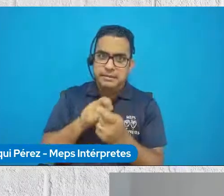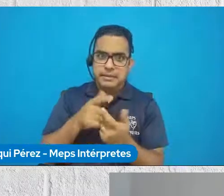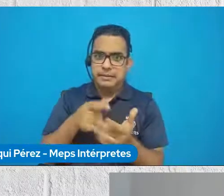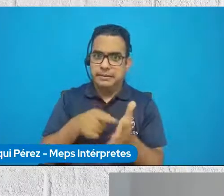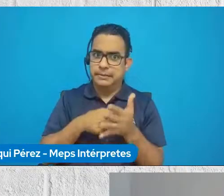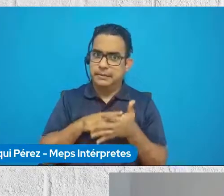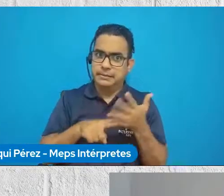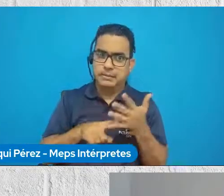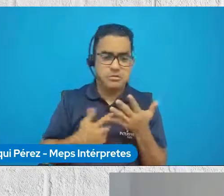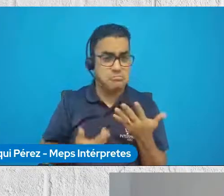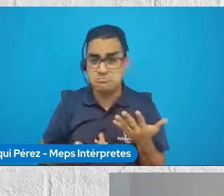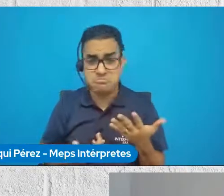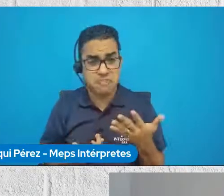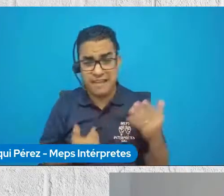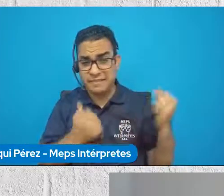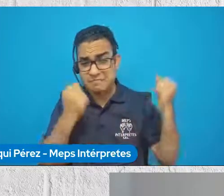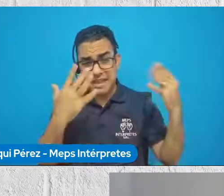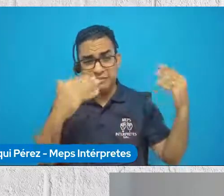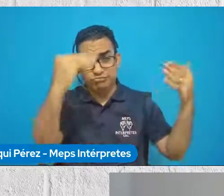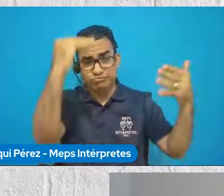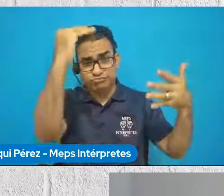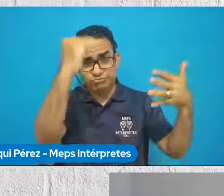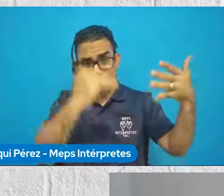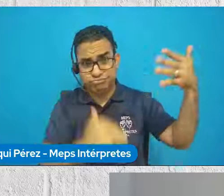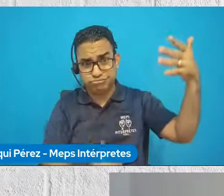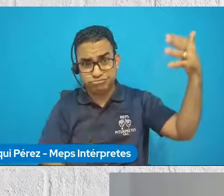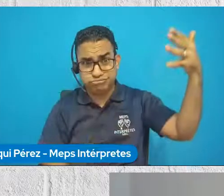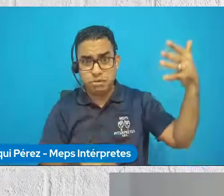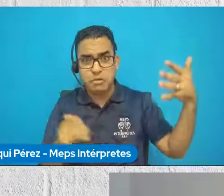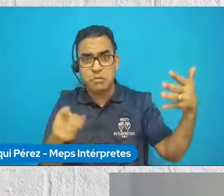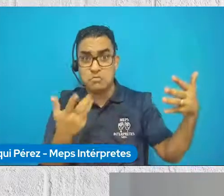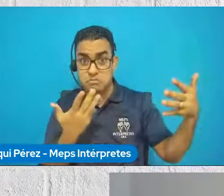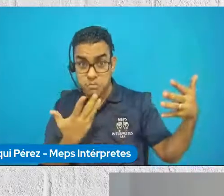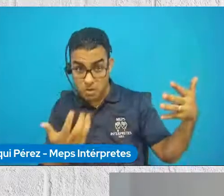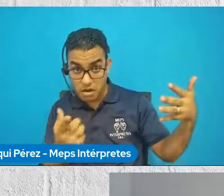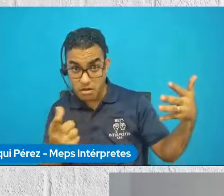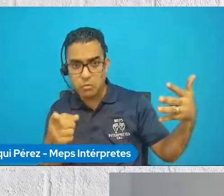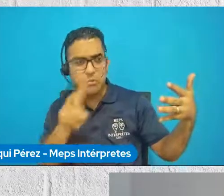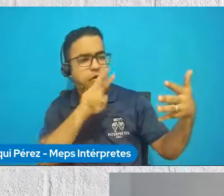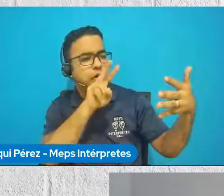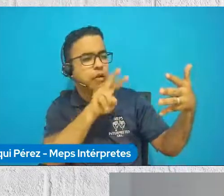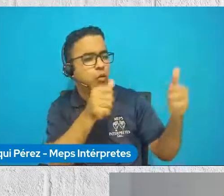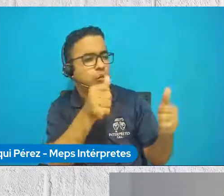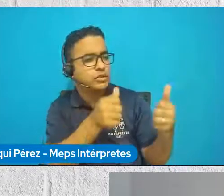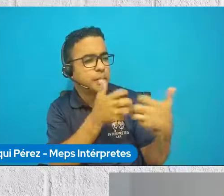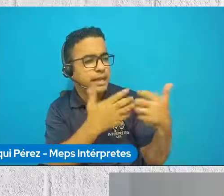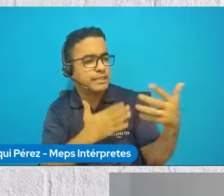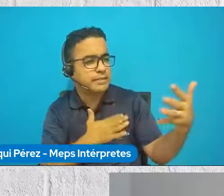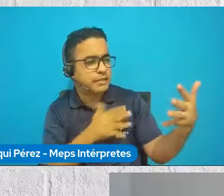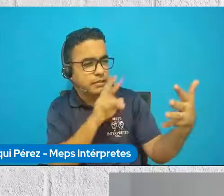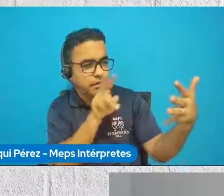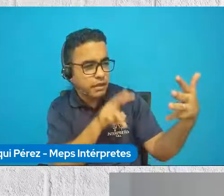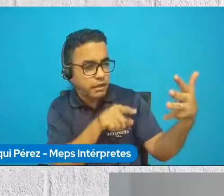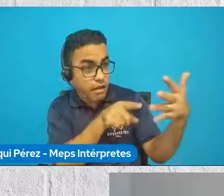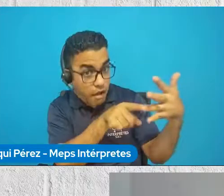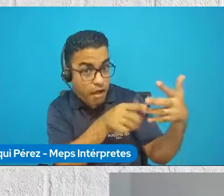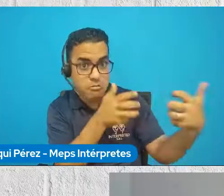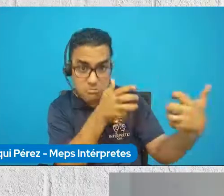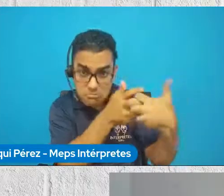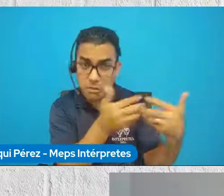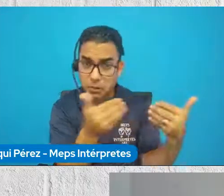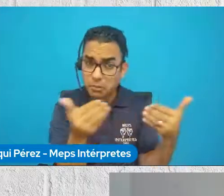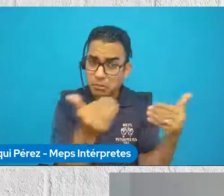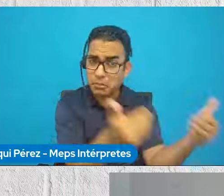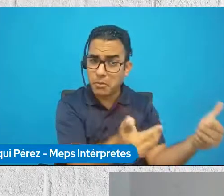requisitos como muy específicos e iguales. No, eso va a depender de cada oportunidad que se abra. Entonces,